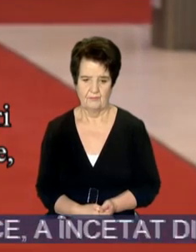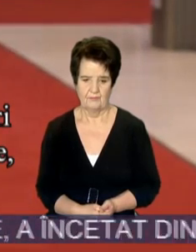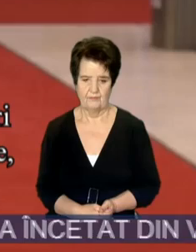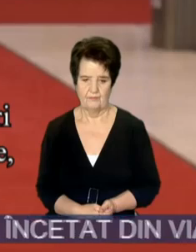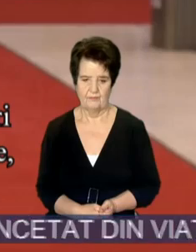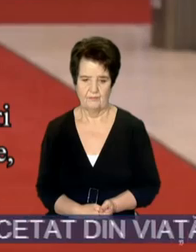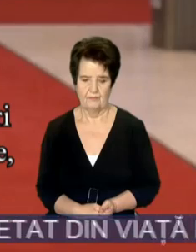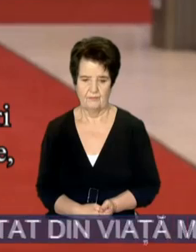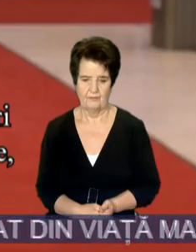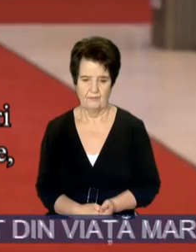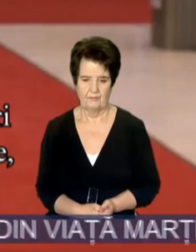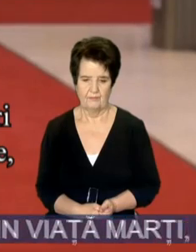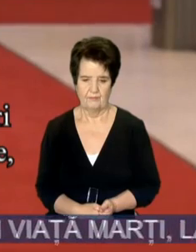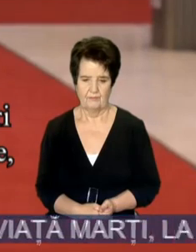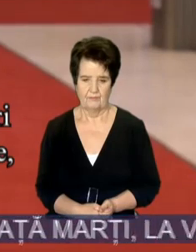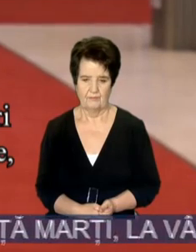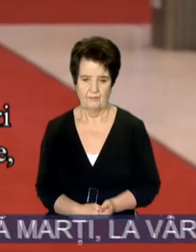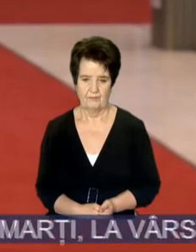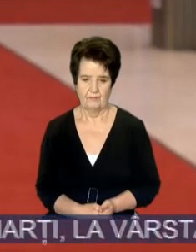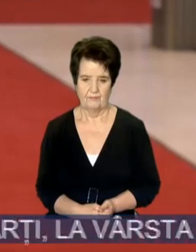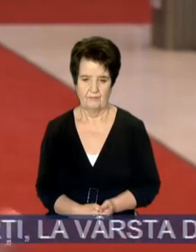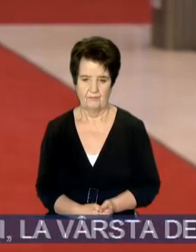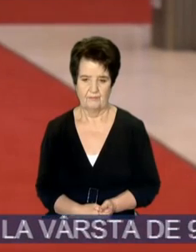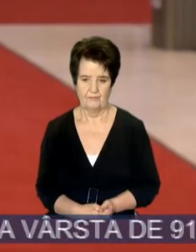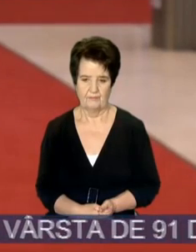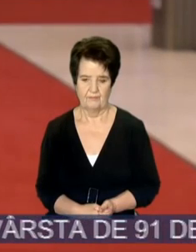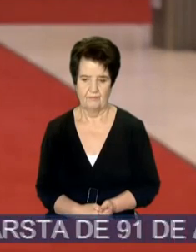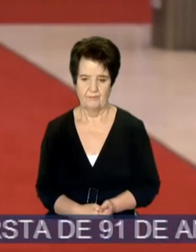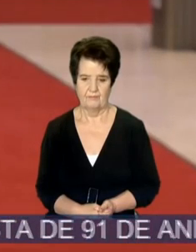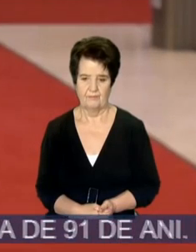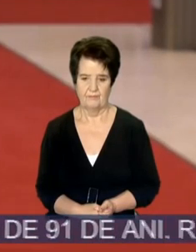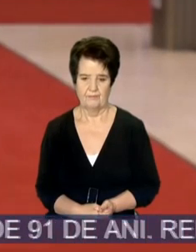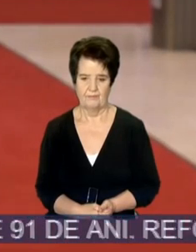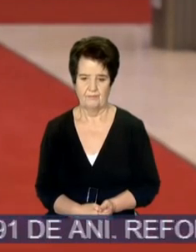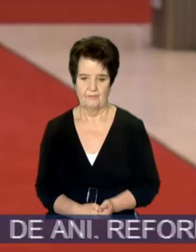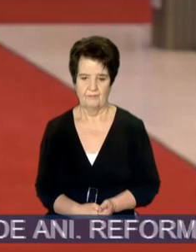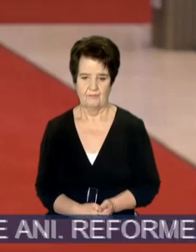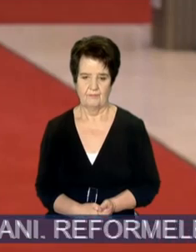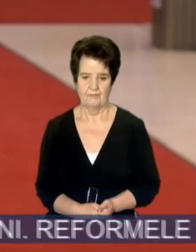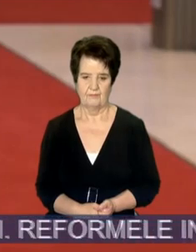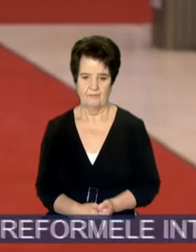să vădă la Paris pentru obiștie în Lafayette sau să vădă la Berlina sau undevați.